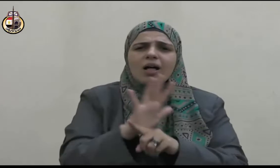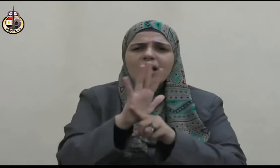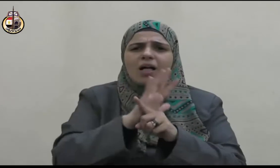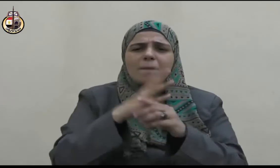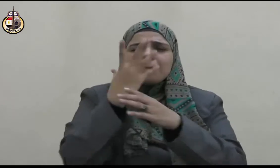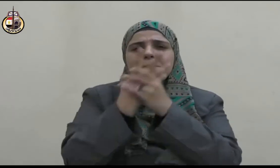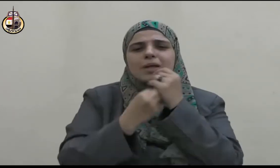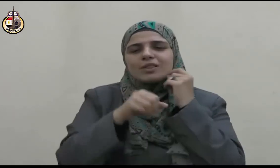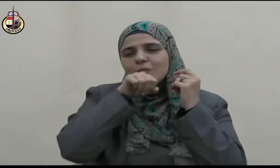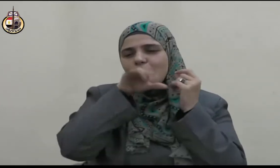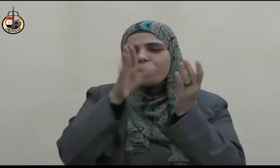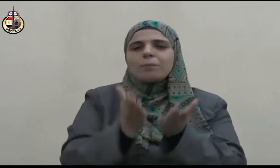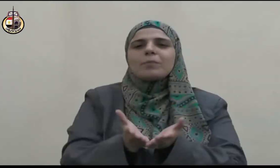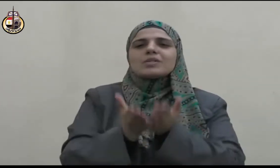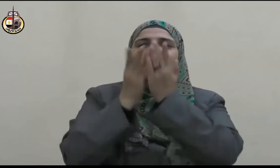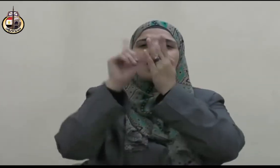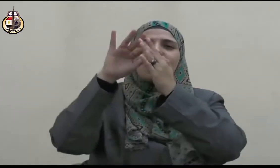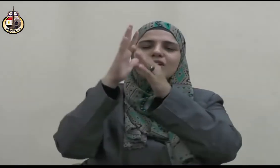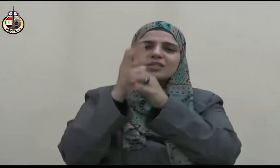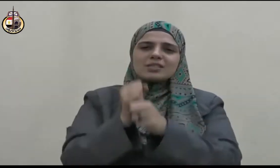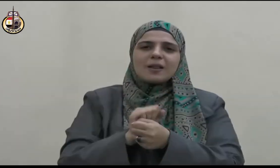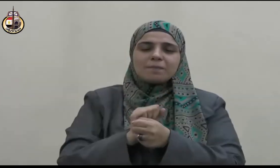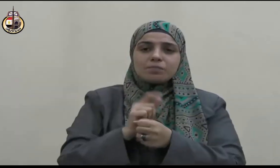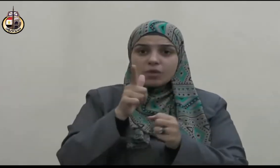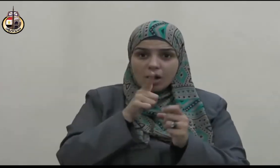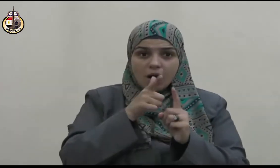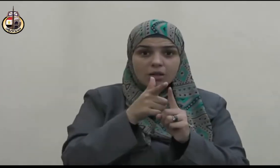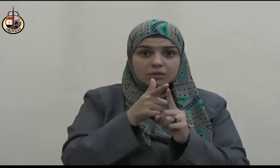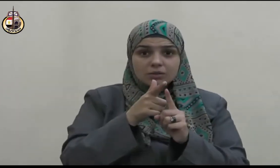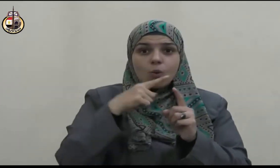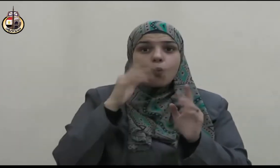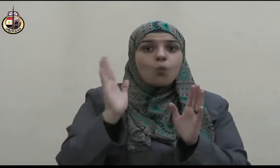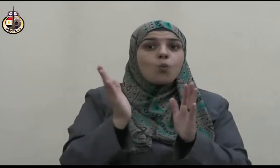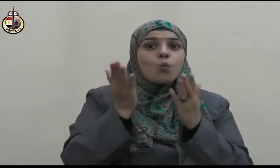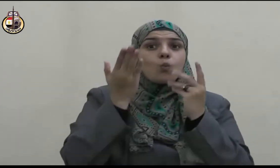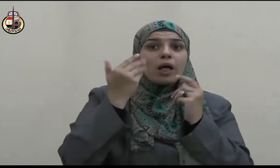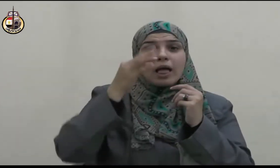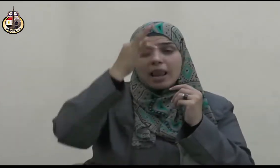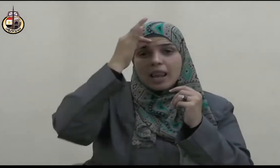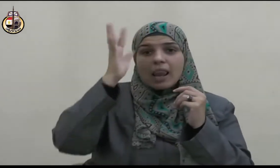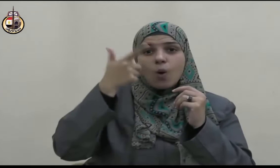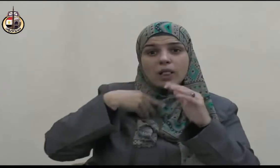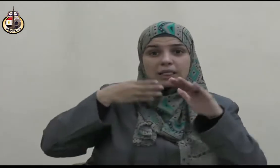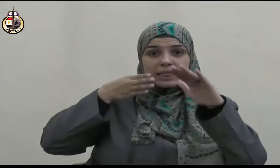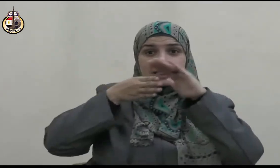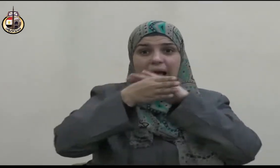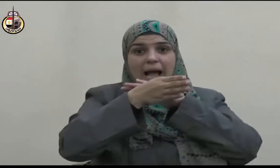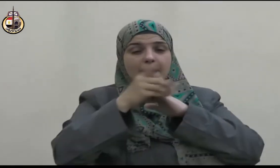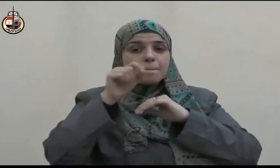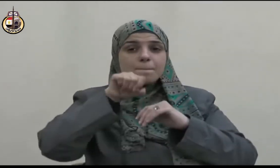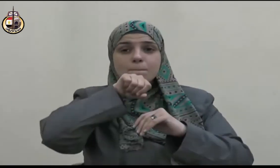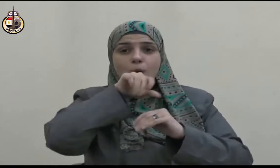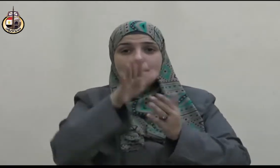صلاتك هذه سجدة ما كنت تسجدها أفشيء أمرت به